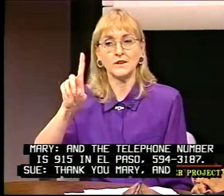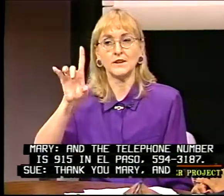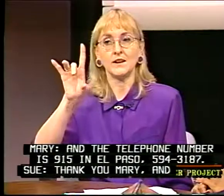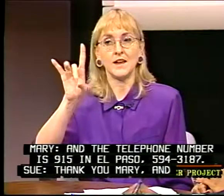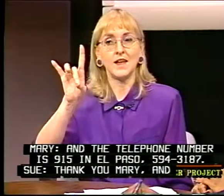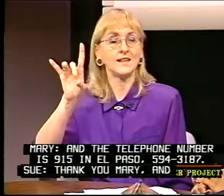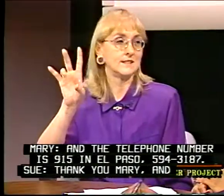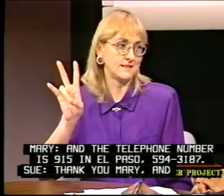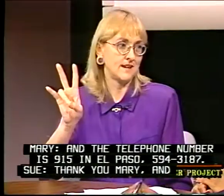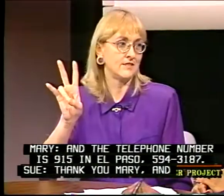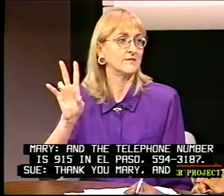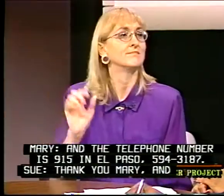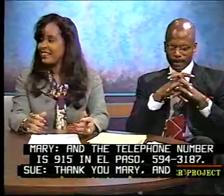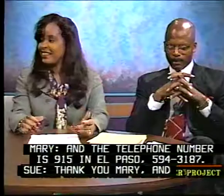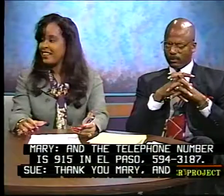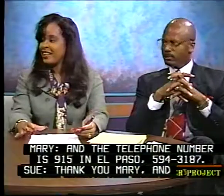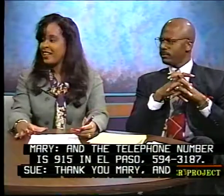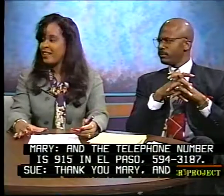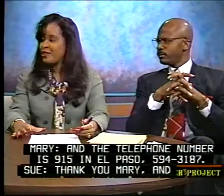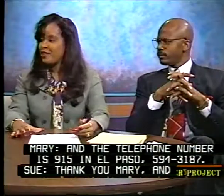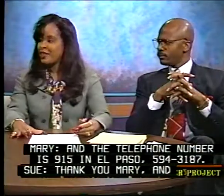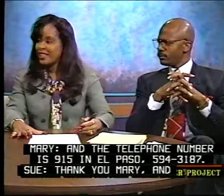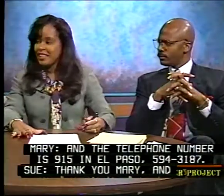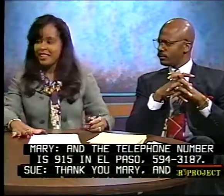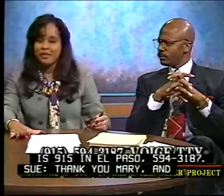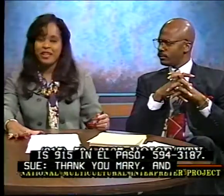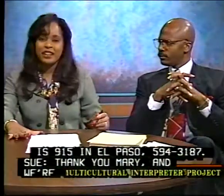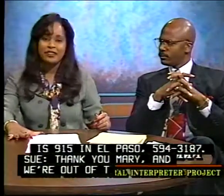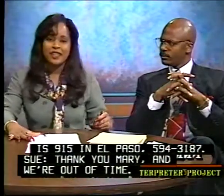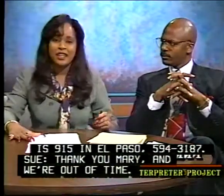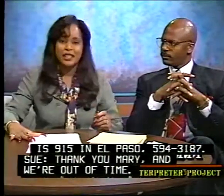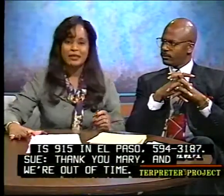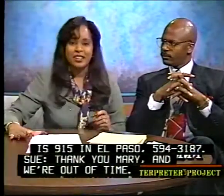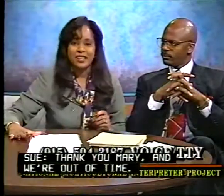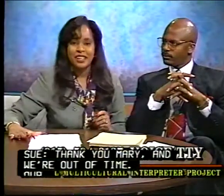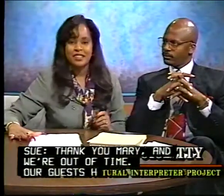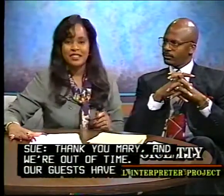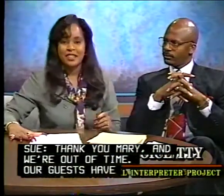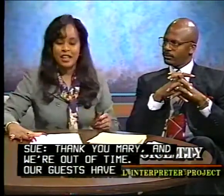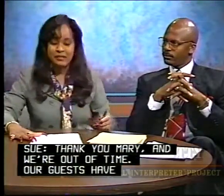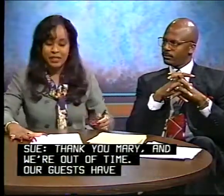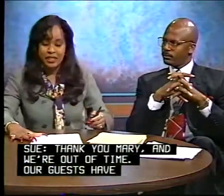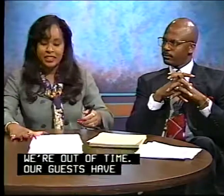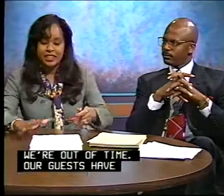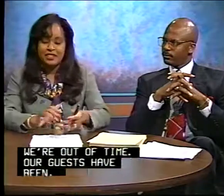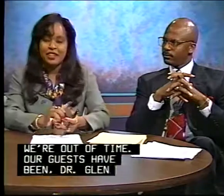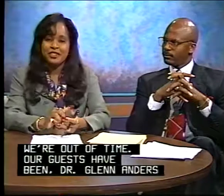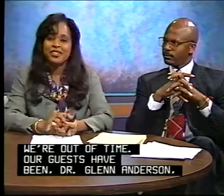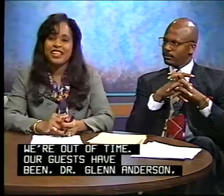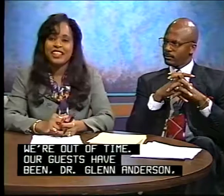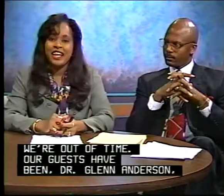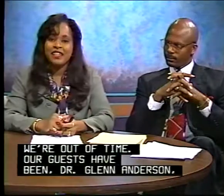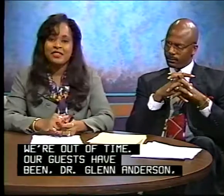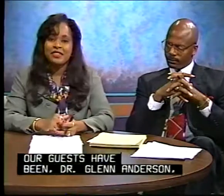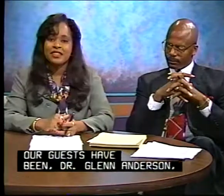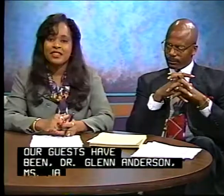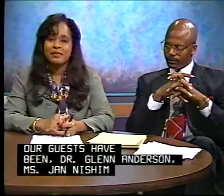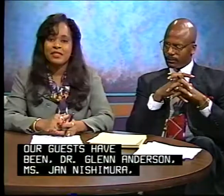594-3187. Thank you, Mary. And we're out of time. Our guests have been Dr. Glenn Anderson, Ms.